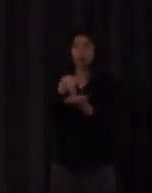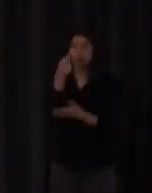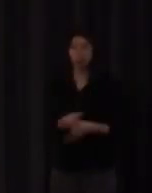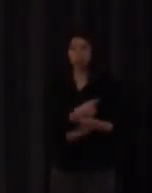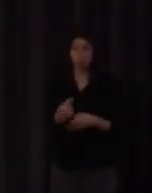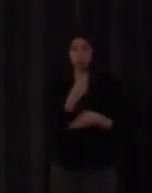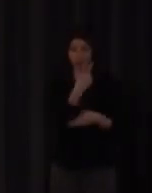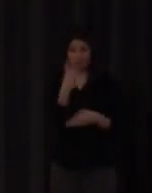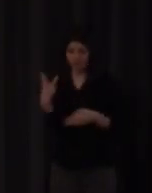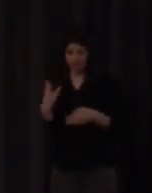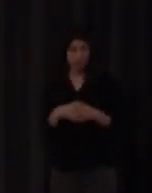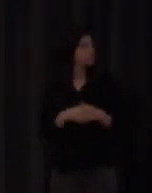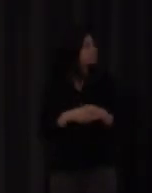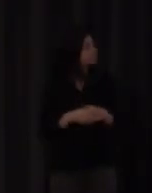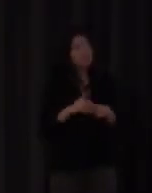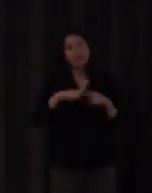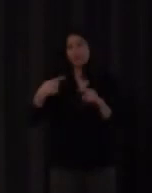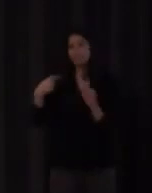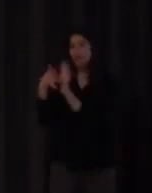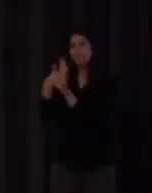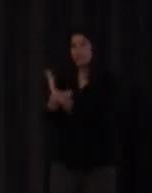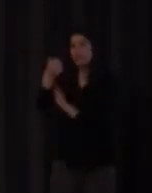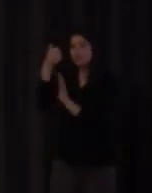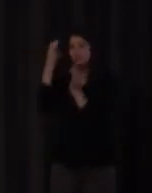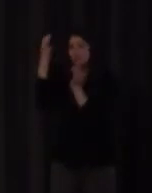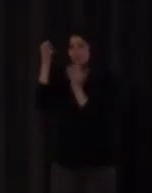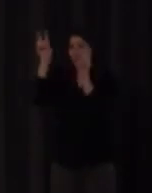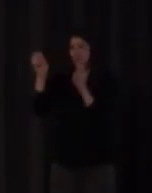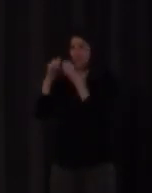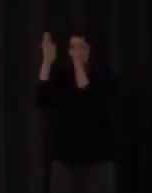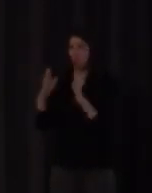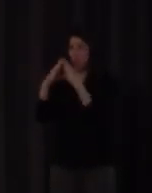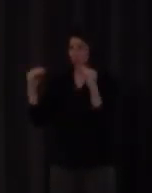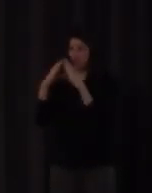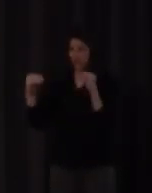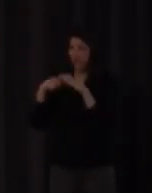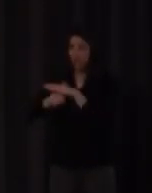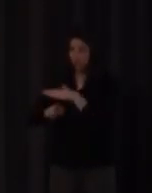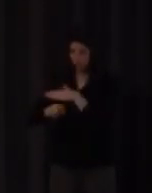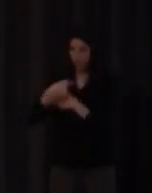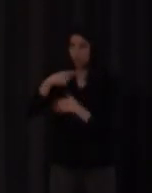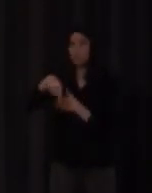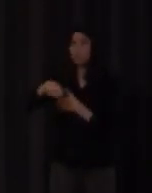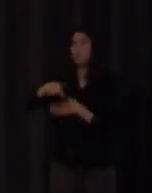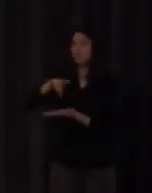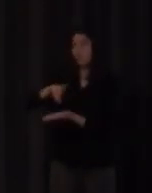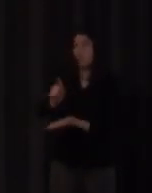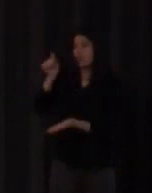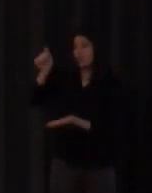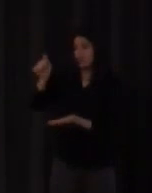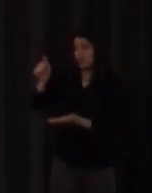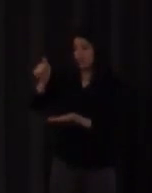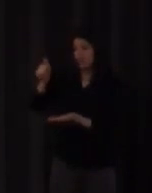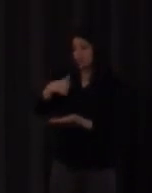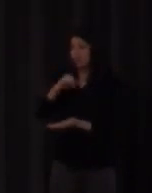título propio de la Universidad de Murcia un título de posgrado donde también he tenido la oportunidad de casi los